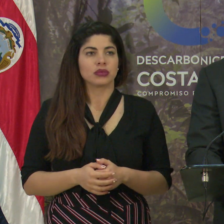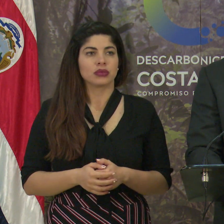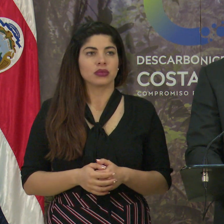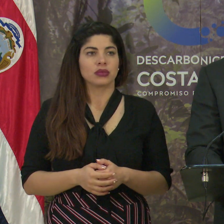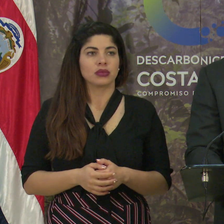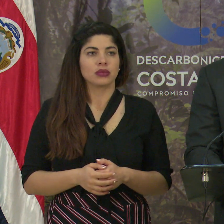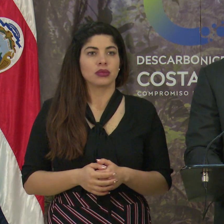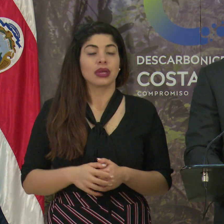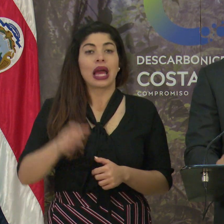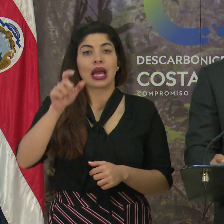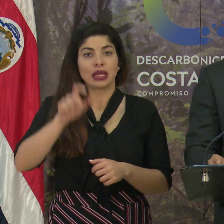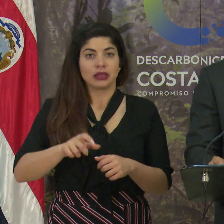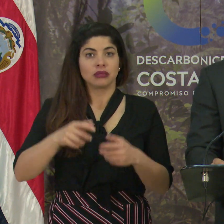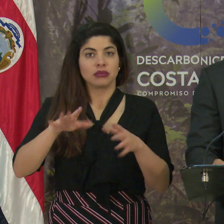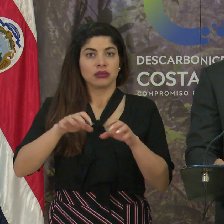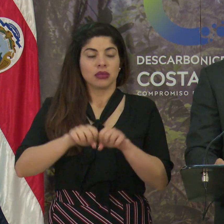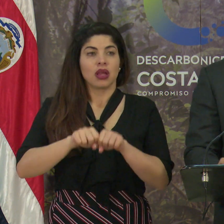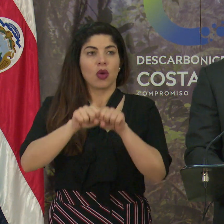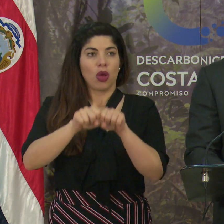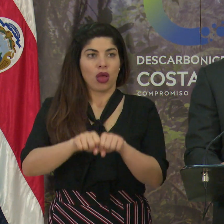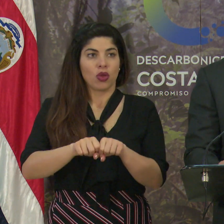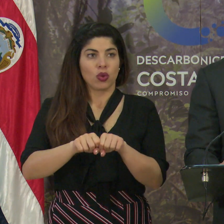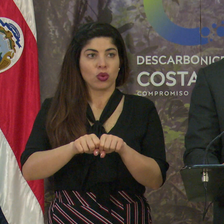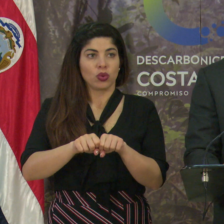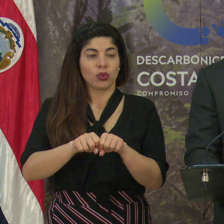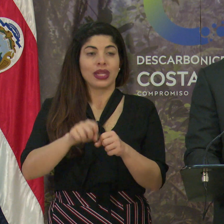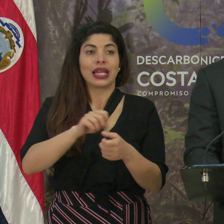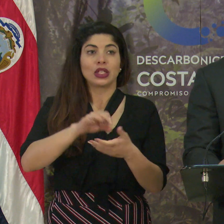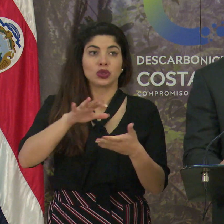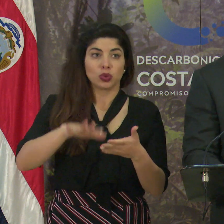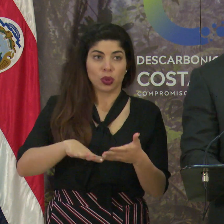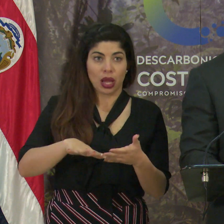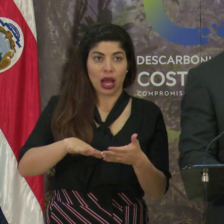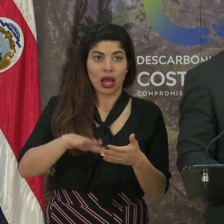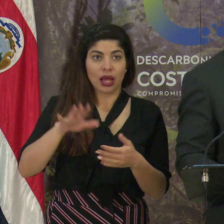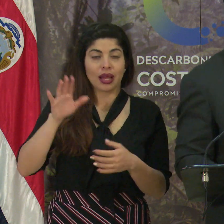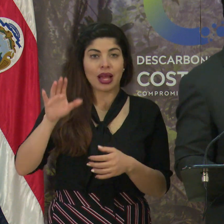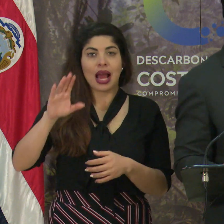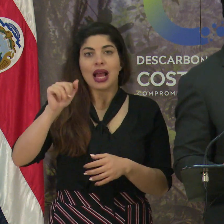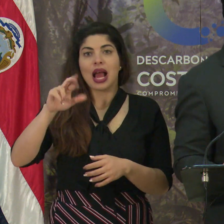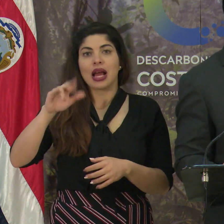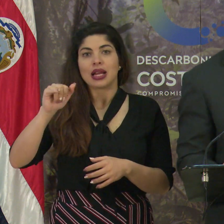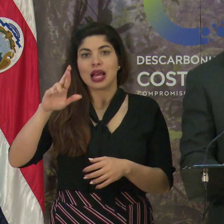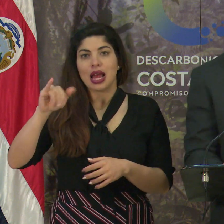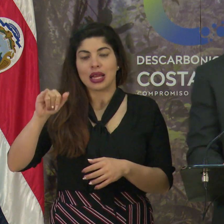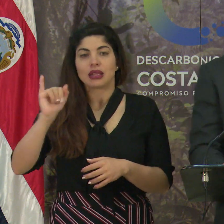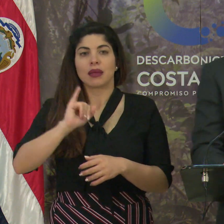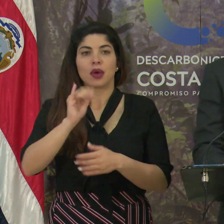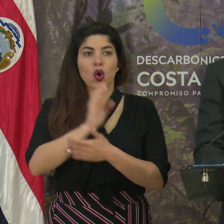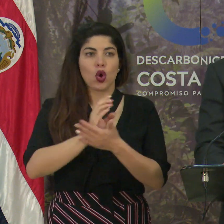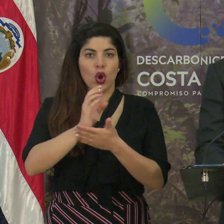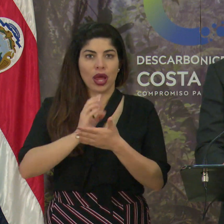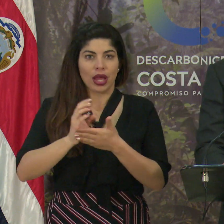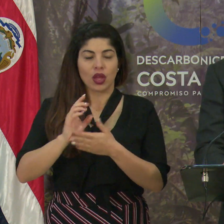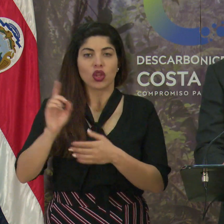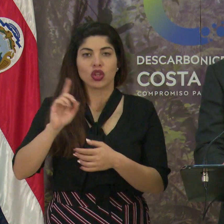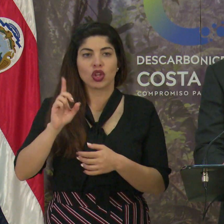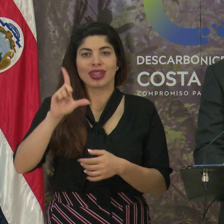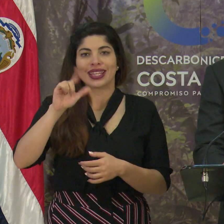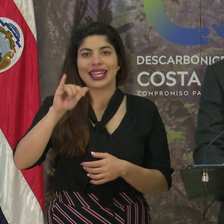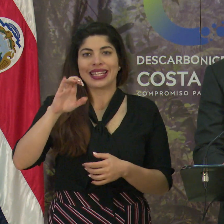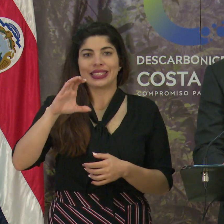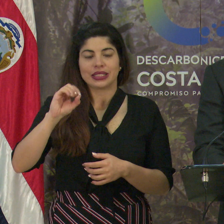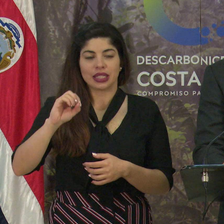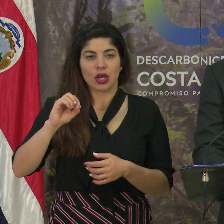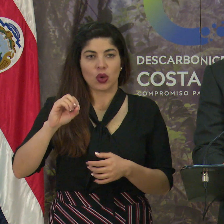graduada, tanto de escuela, en escuela en Cariari como de colegio en el Liceo